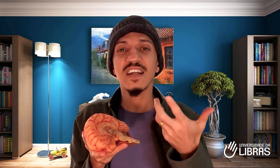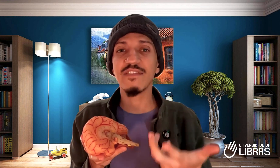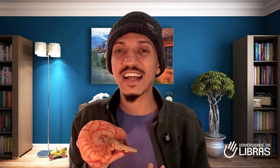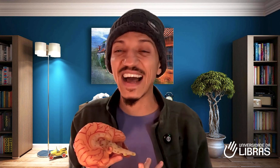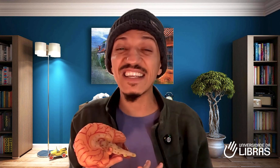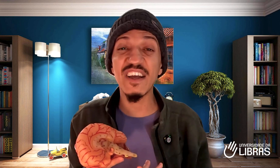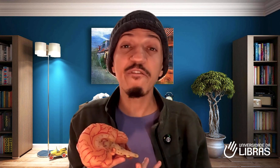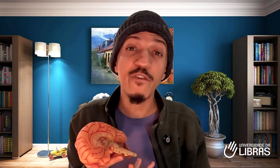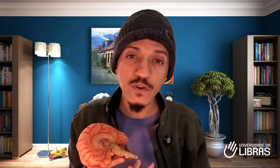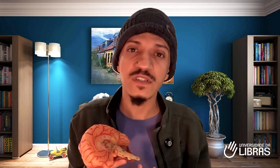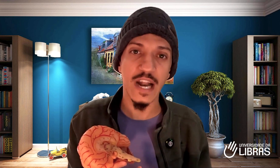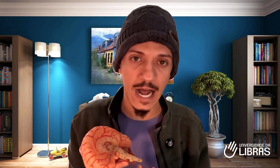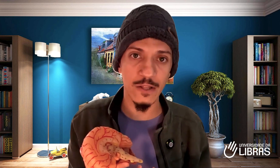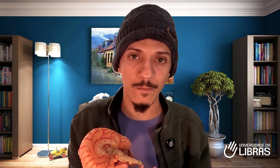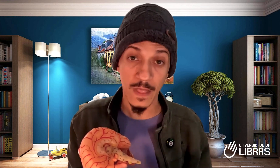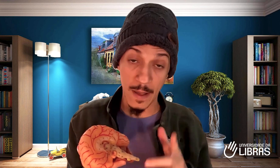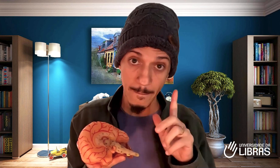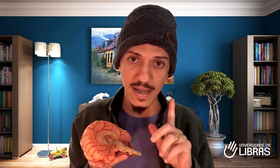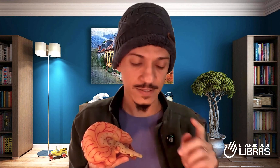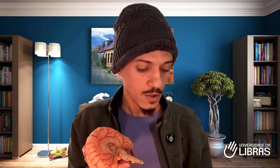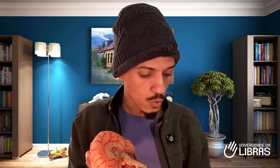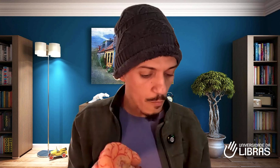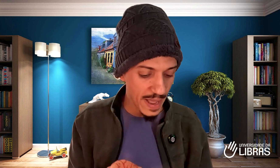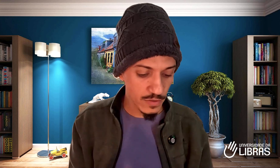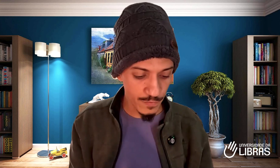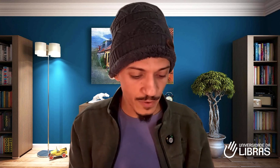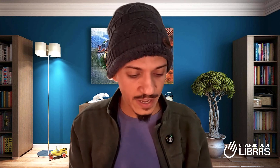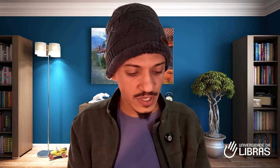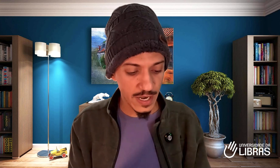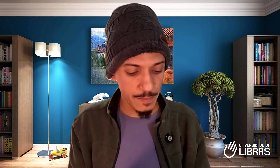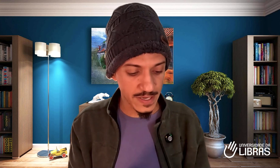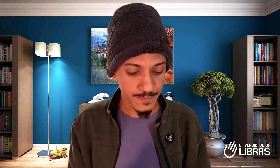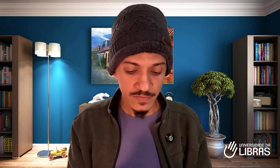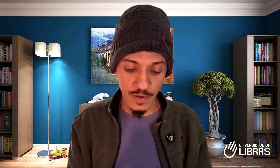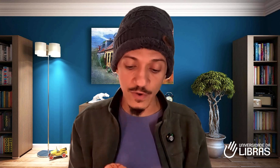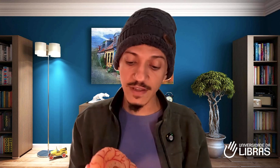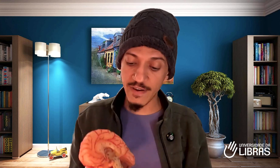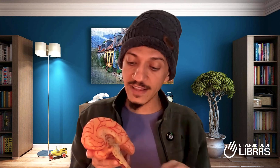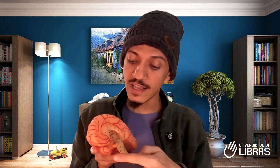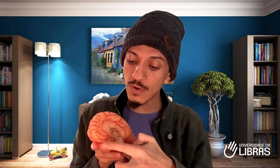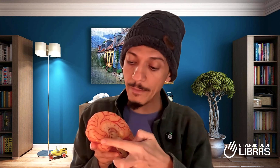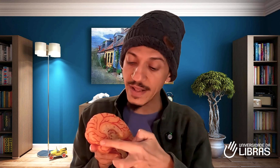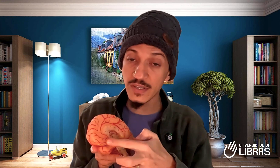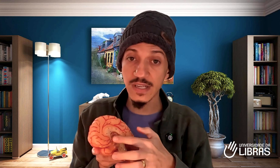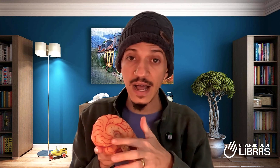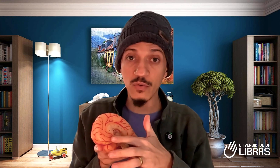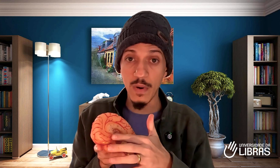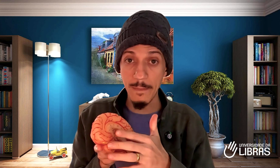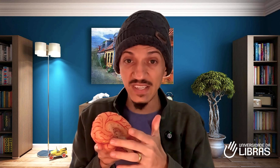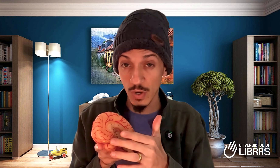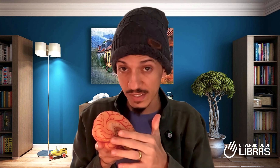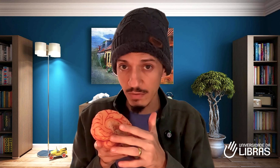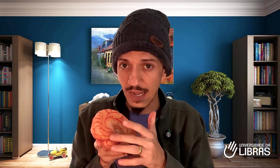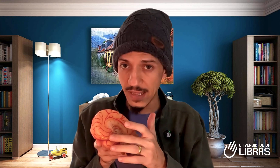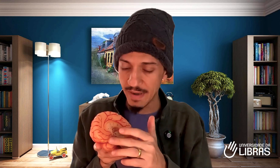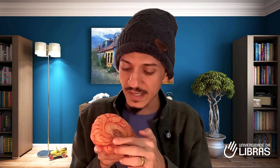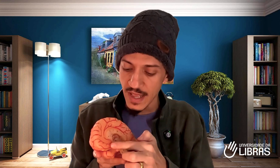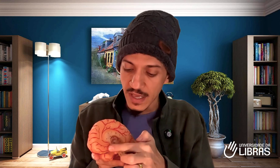verdade, frustrado. Mas, com o método fluente em Libras, você vai tendo um aprendizado, uma absorção da Libras que